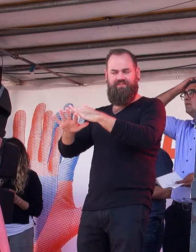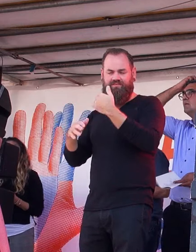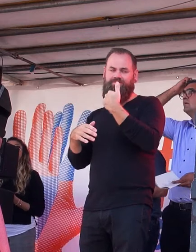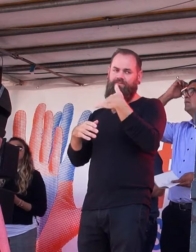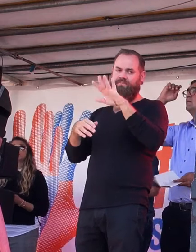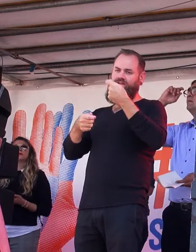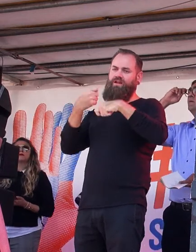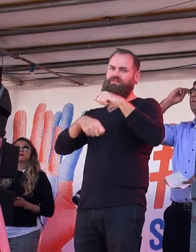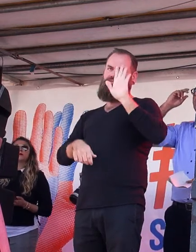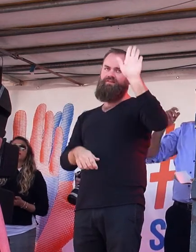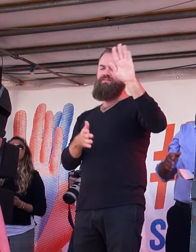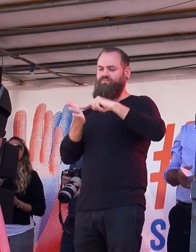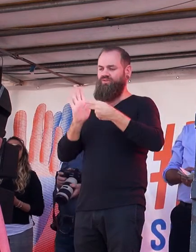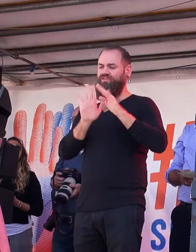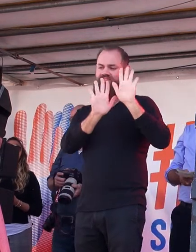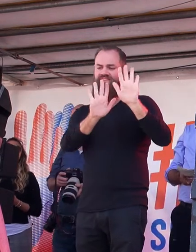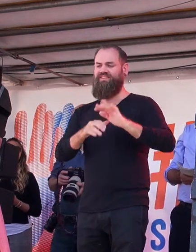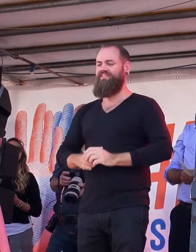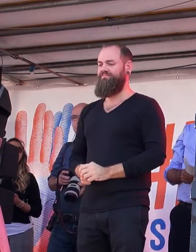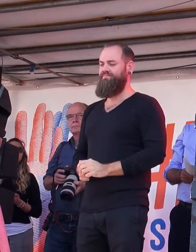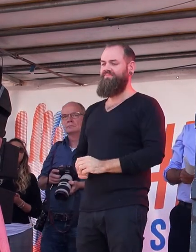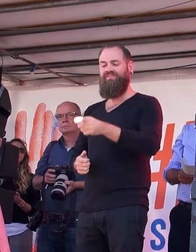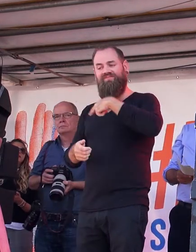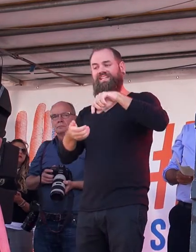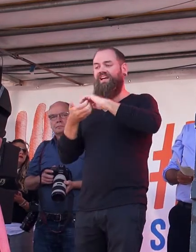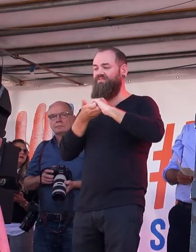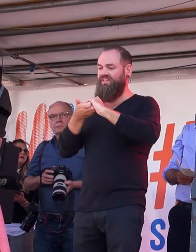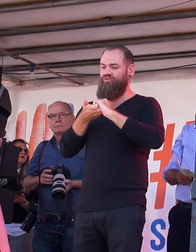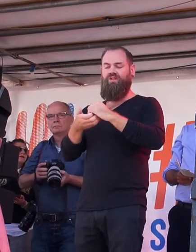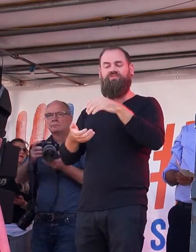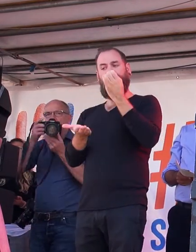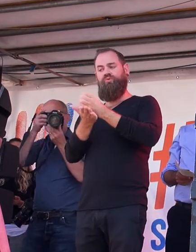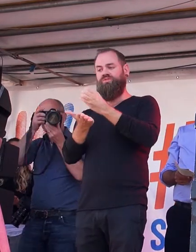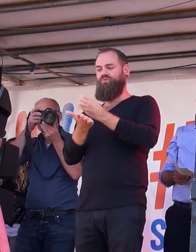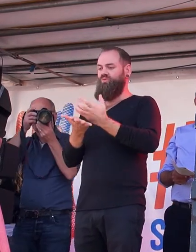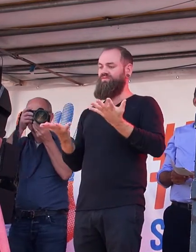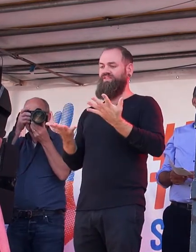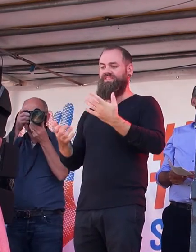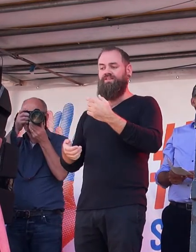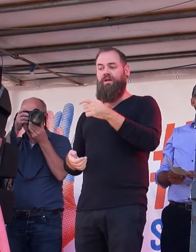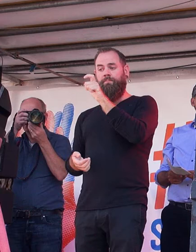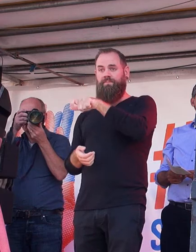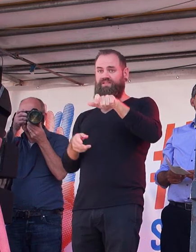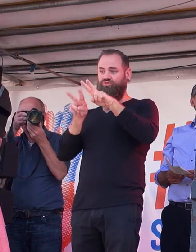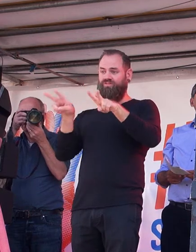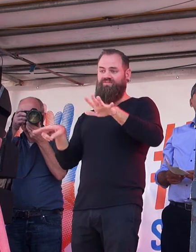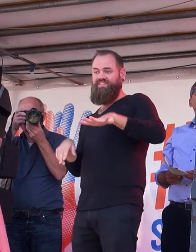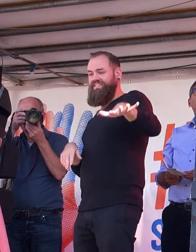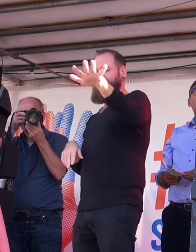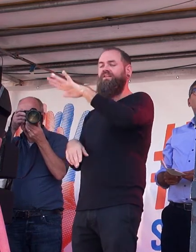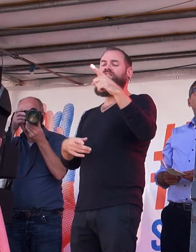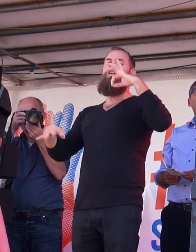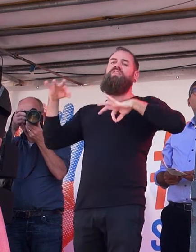Als Gesamtwerkschaften sagen wir, die Würde des Menschen bedeutet mehr als Propite für Konzerne.